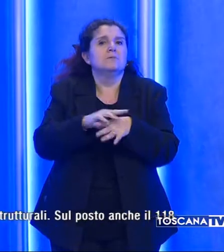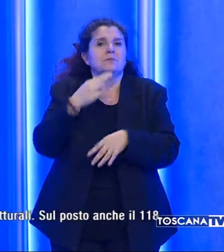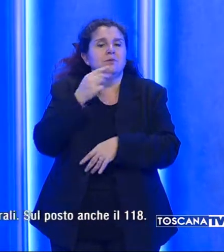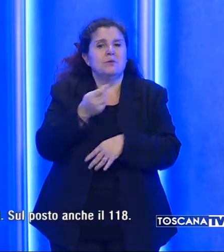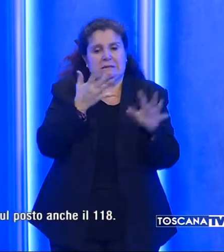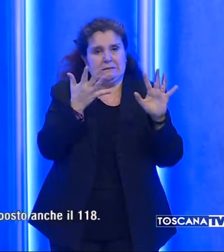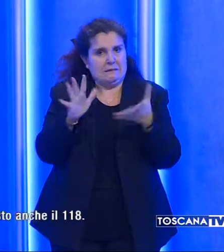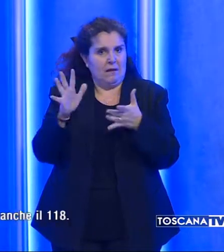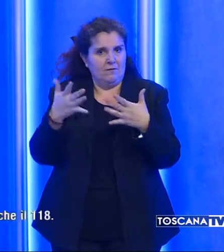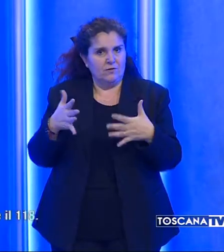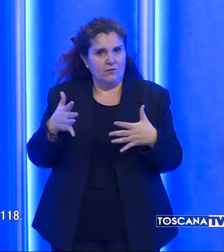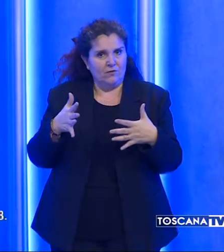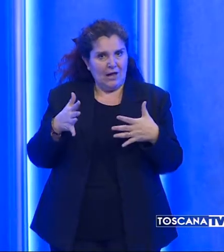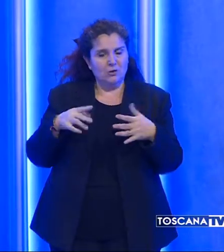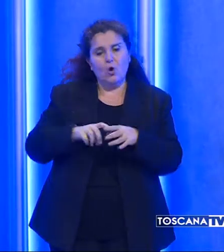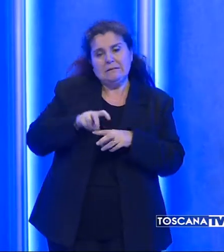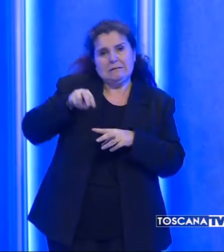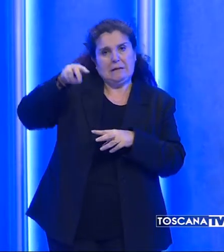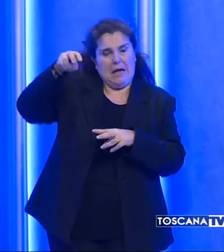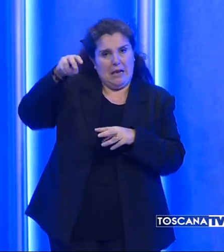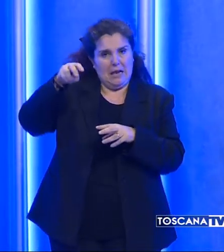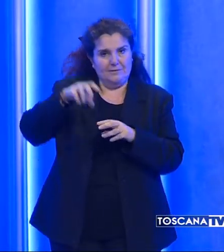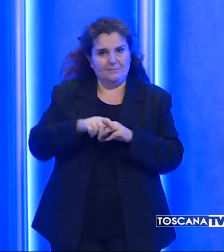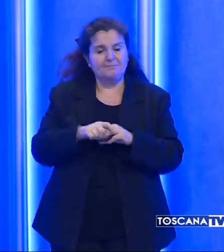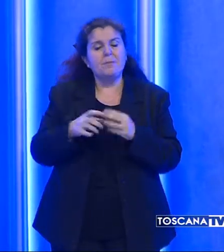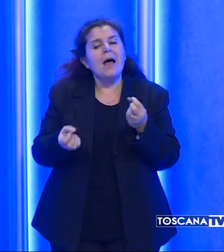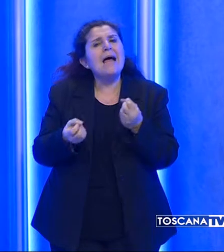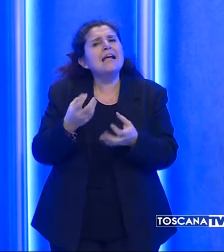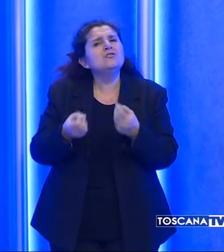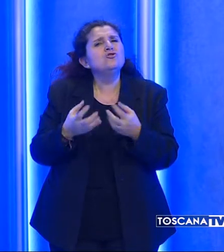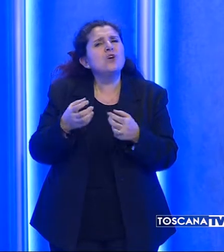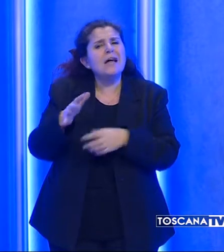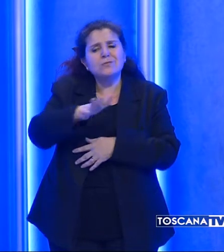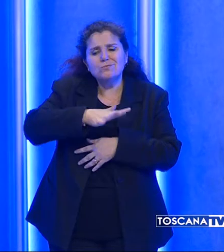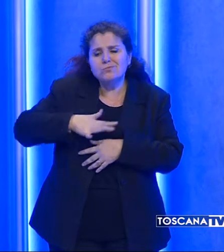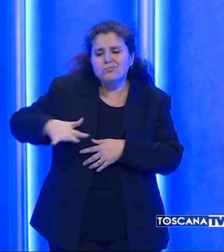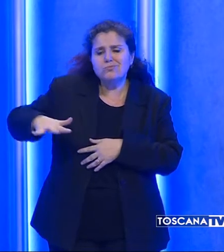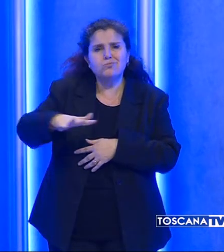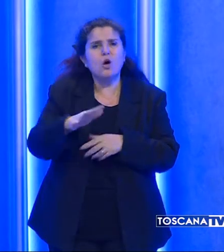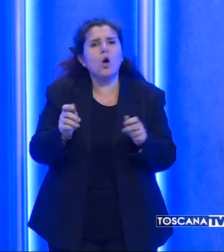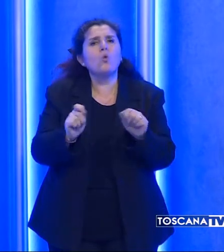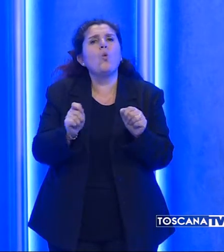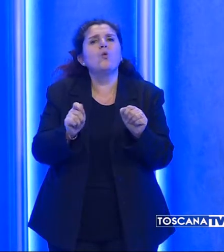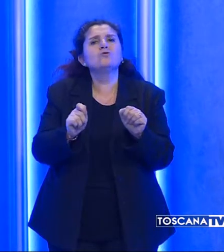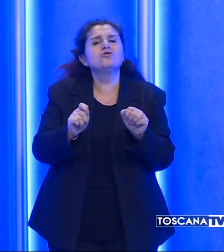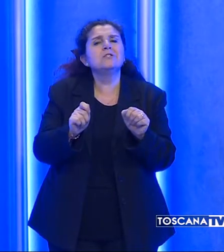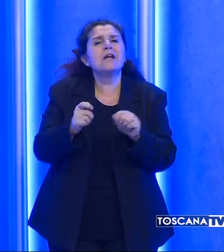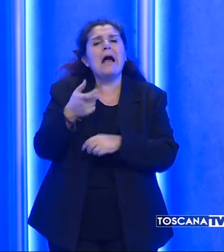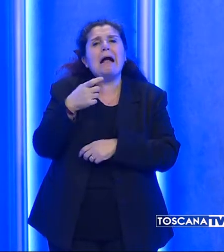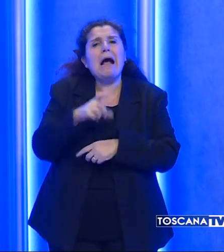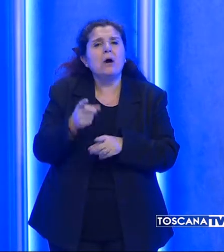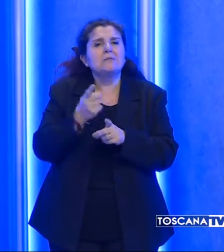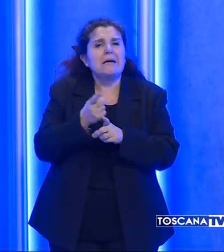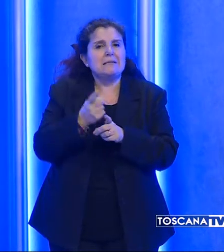a portarla in salvo con una scala. L'incendio ha interessato la cucina. Le cause sono